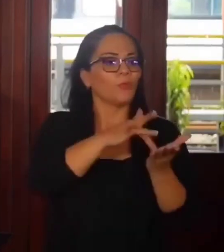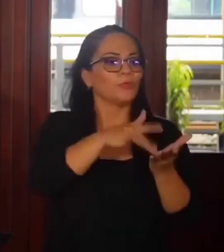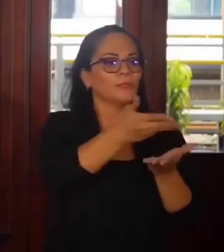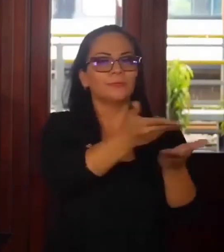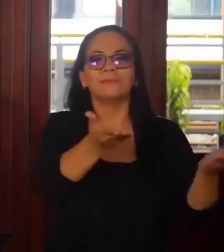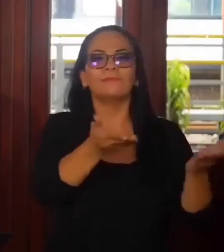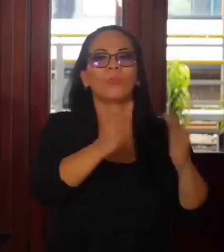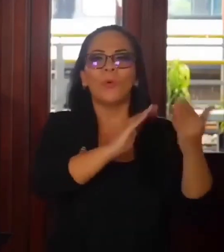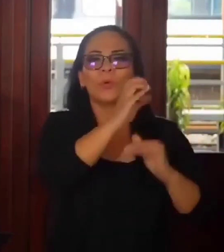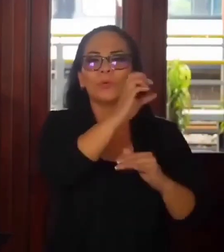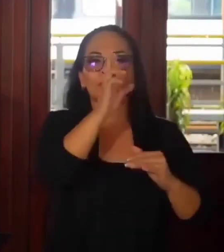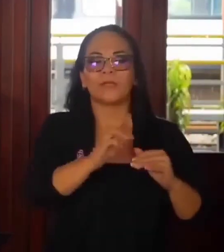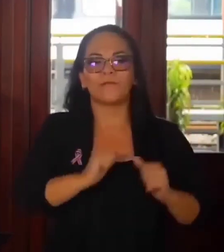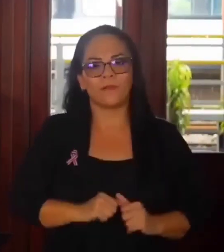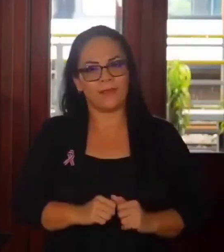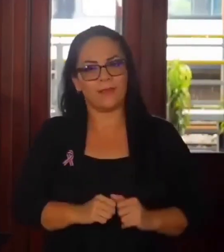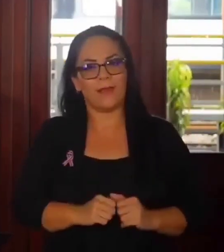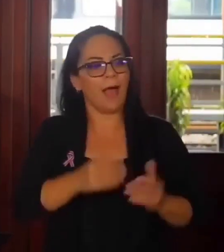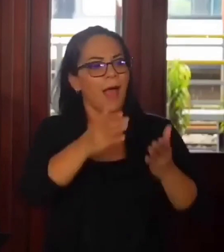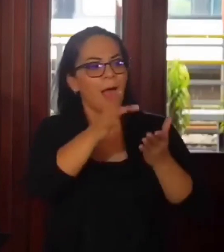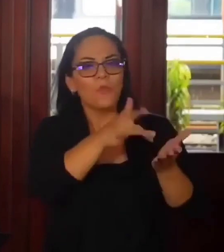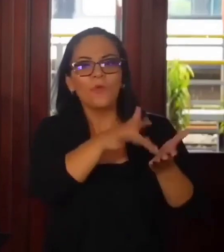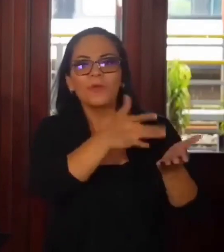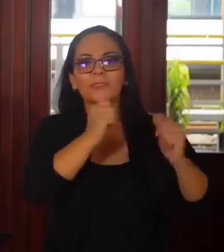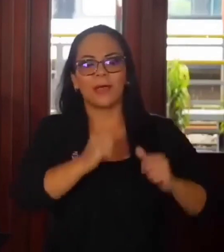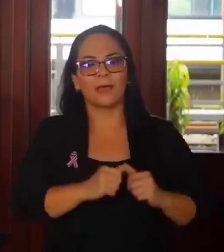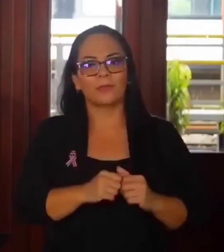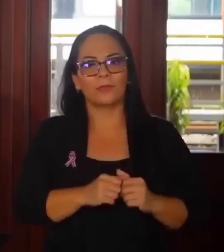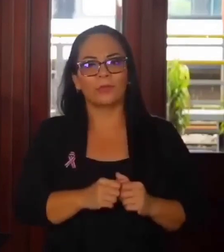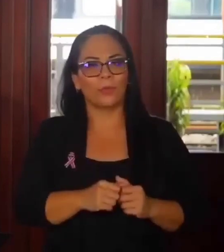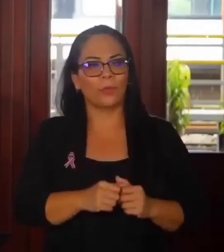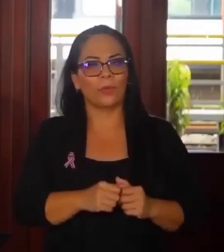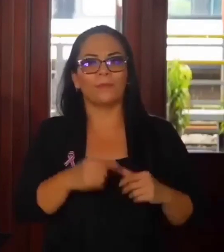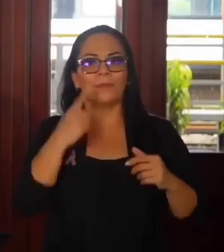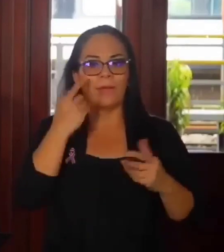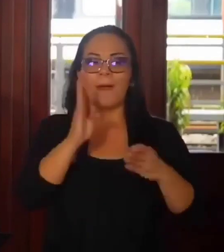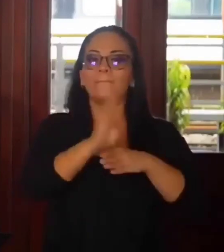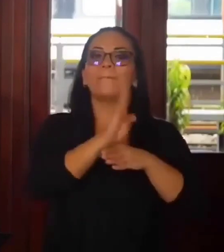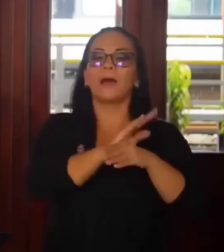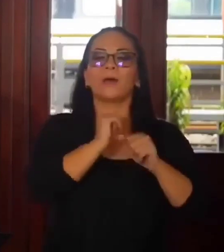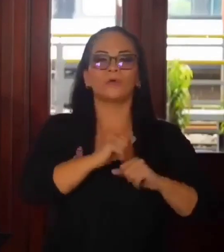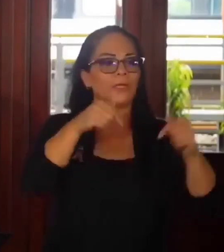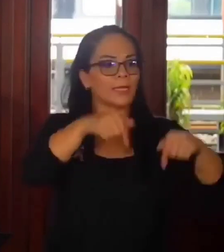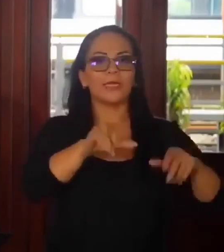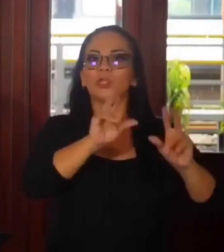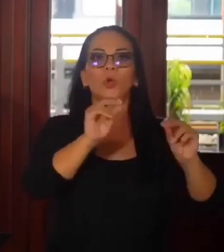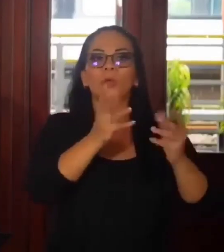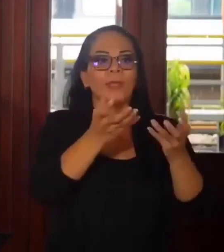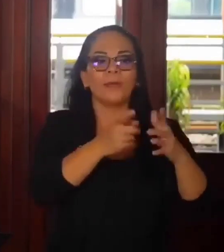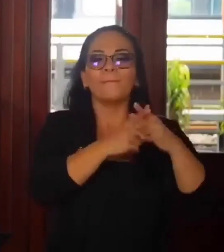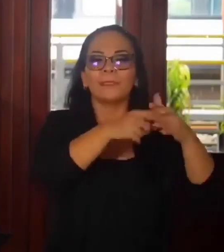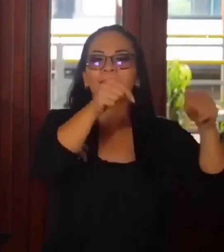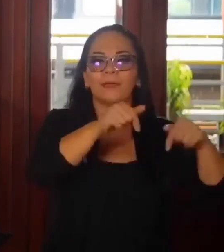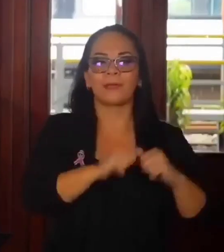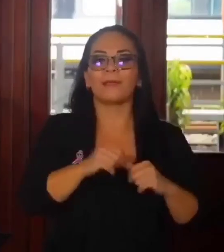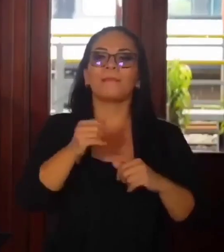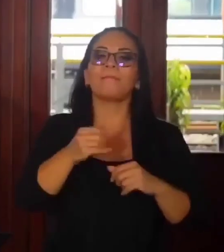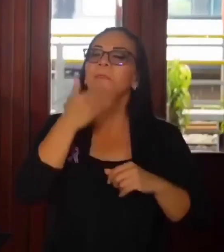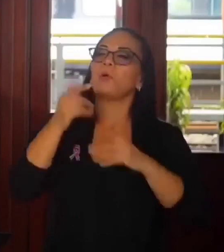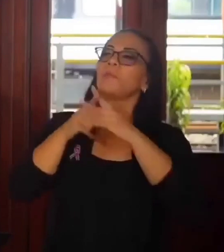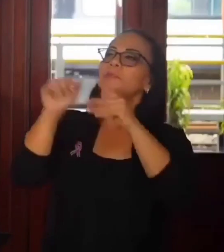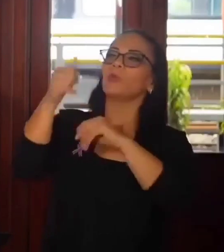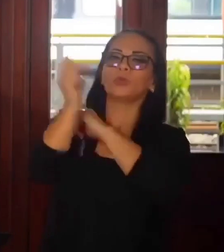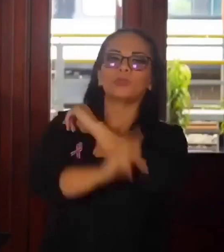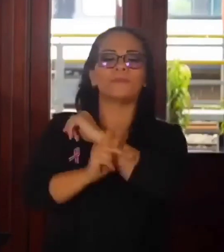Costa Rica, a costa de que los bancos presten aquí, en lugar de enviar sus dineros, a que los presten otros